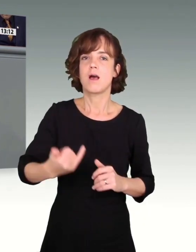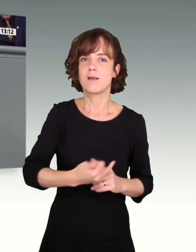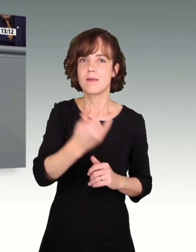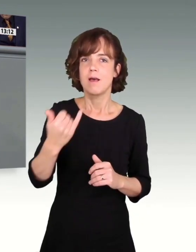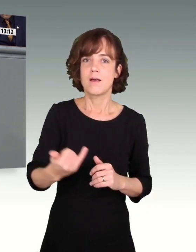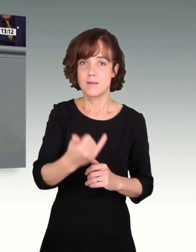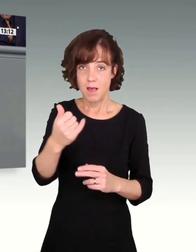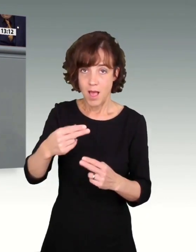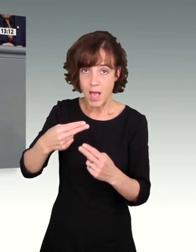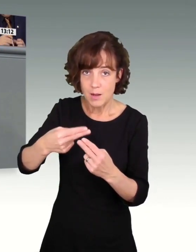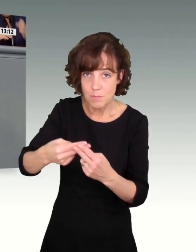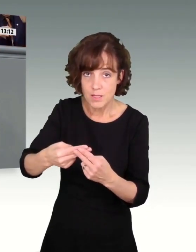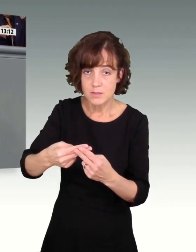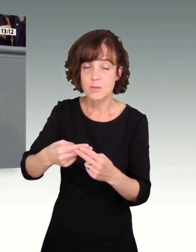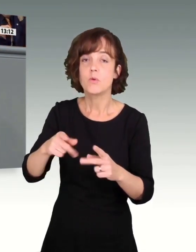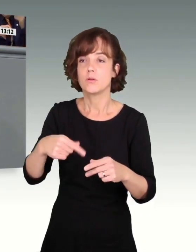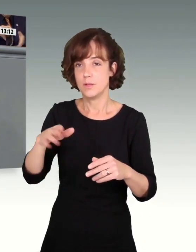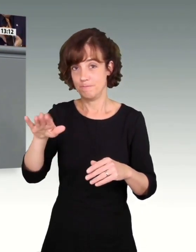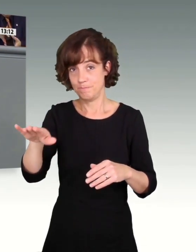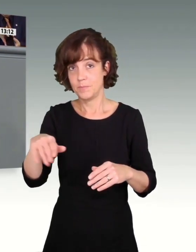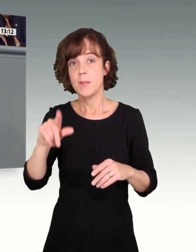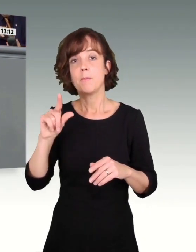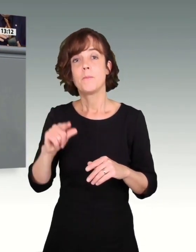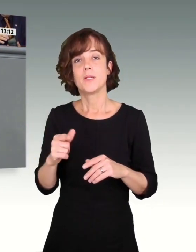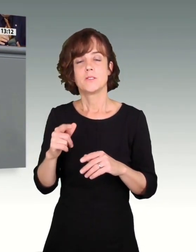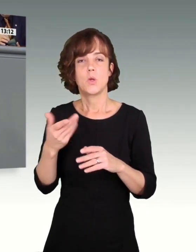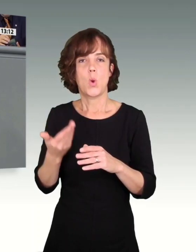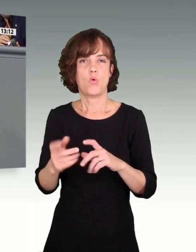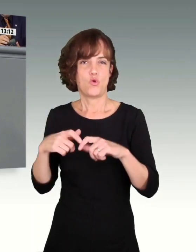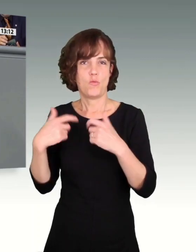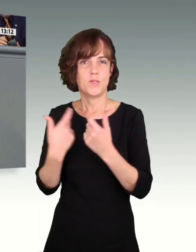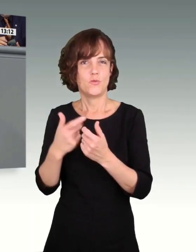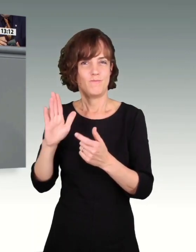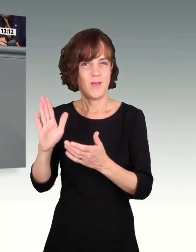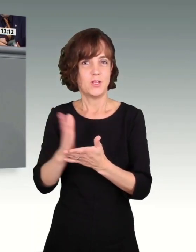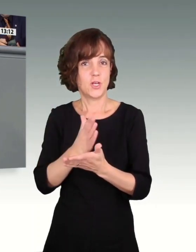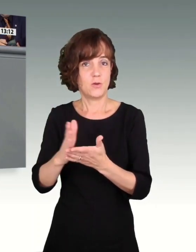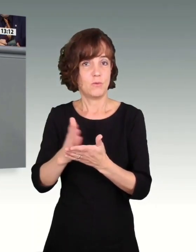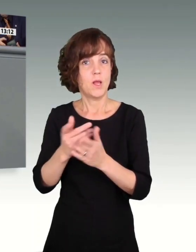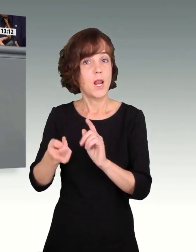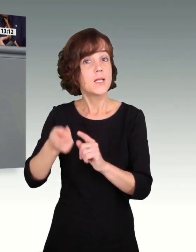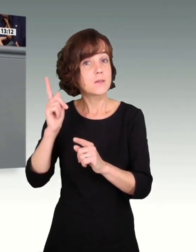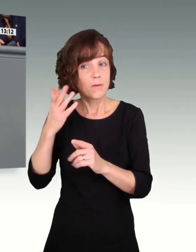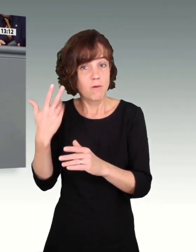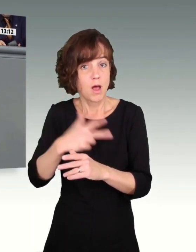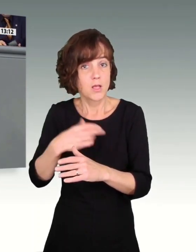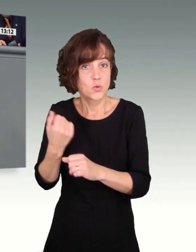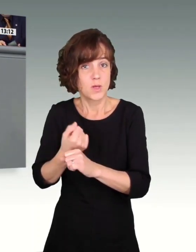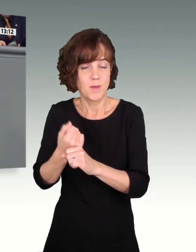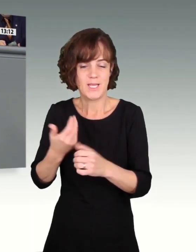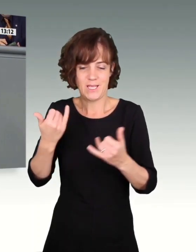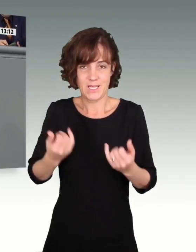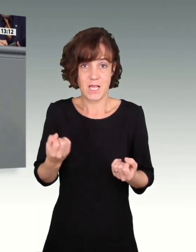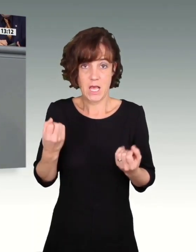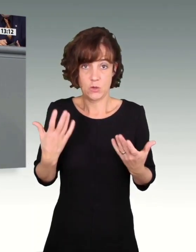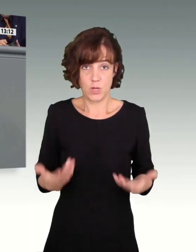darf ich Ihnen da vielleicht auf die Sprünge helfen, dass die Mindestlohnkommission das in ihren Entscheidungen beim letzten Mal durchaus immer gemacht hat. Jetzt bei der